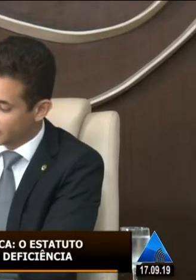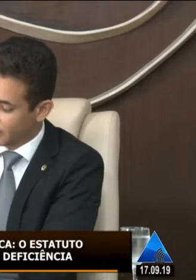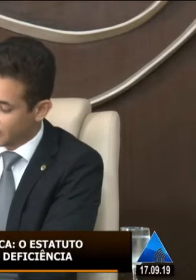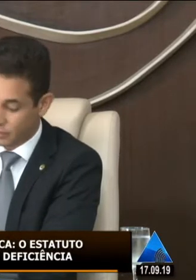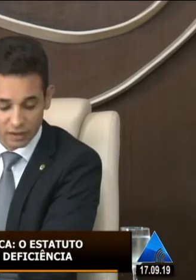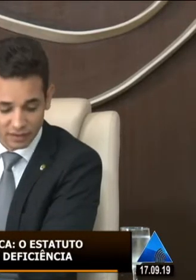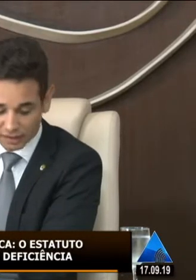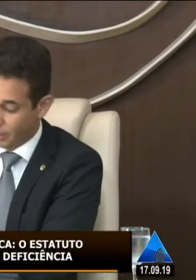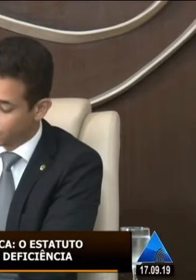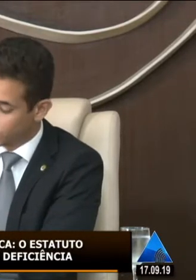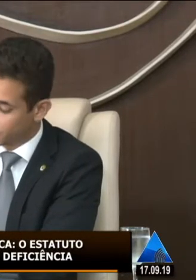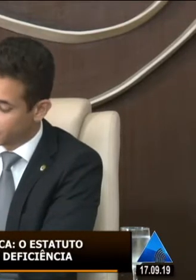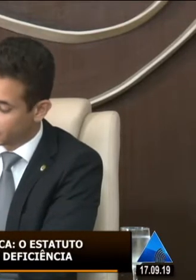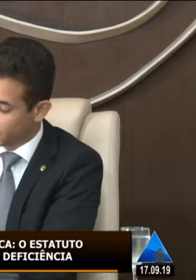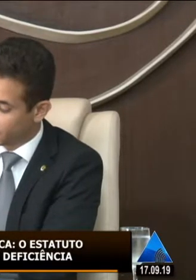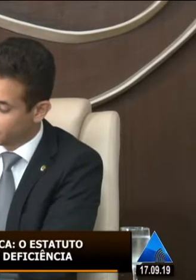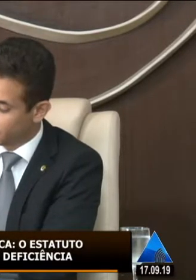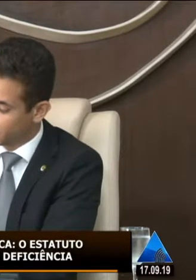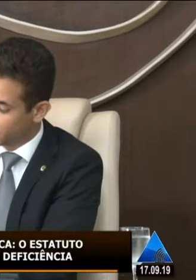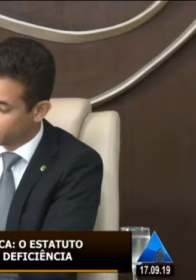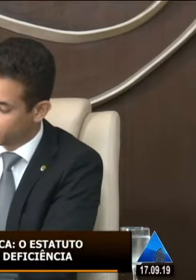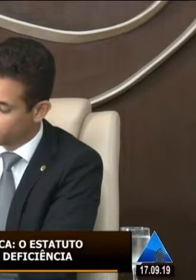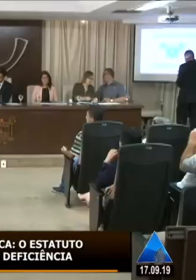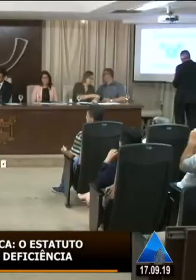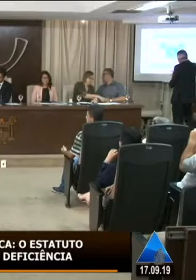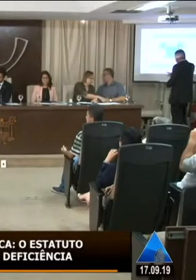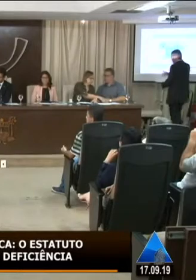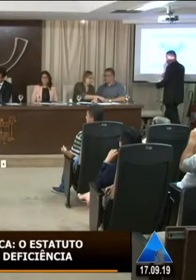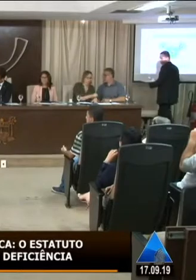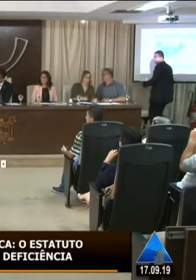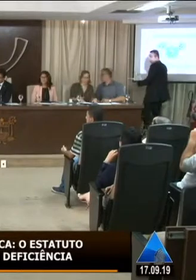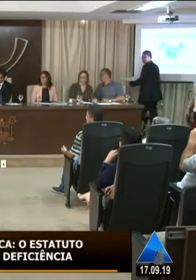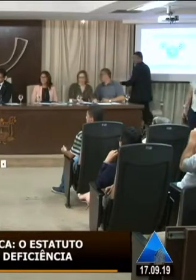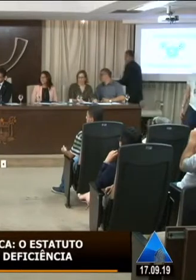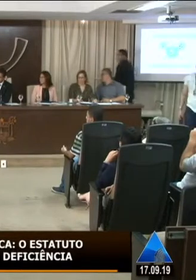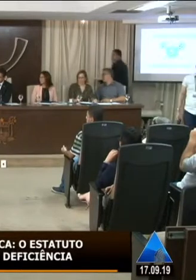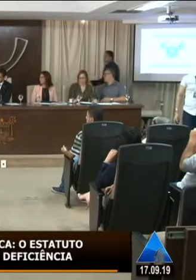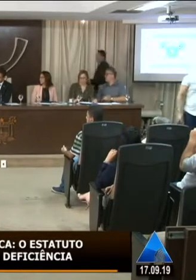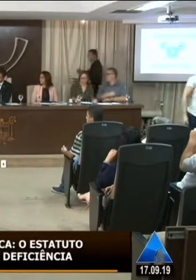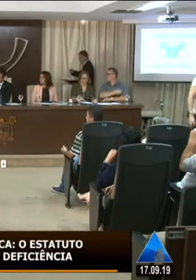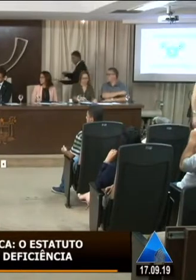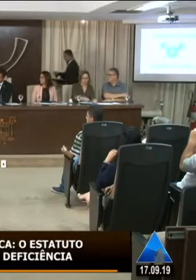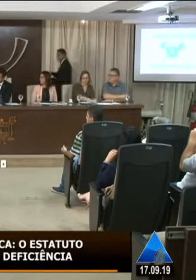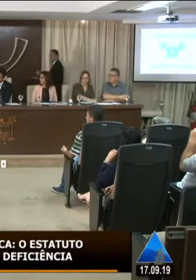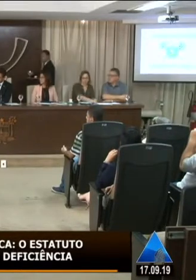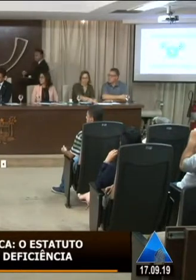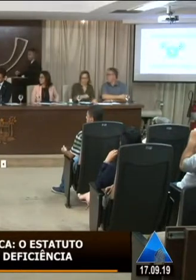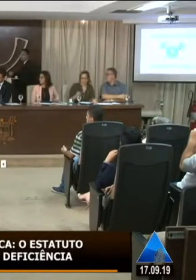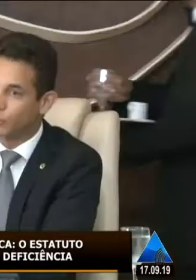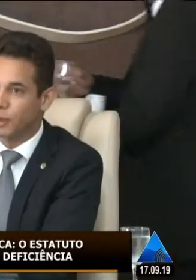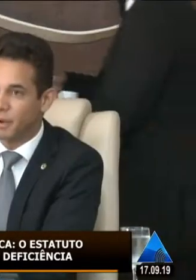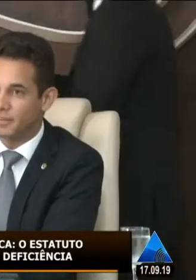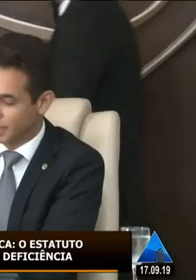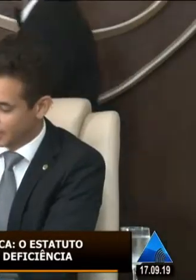Secretaria, inclusive a secretária está aqui, agradecendo mais uma vez a presença. Andréa Mota, assessora de